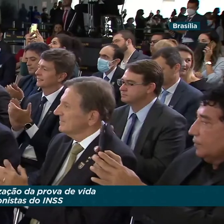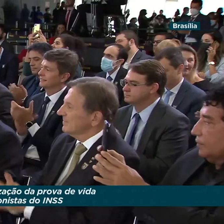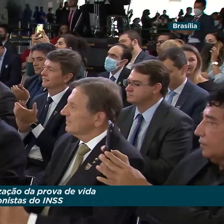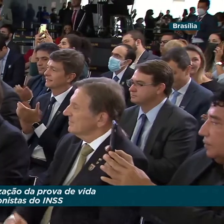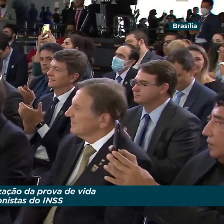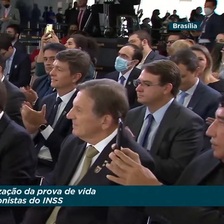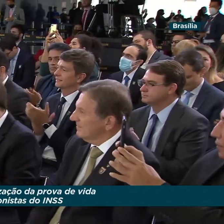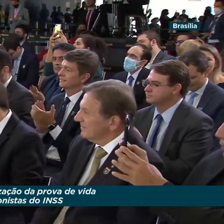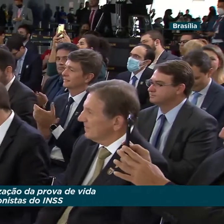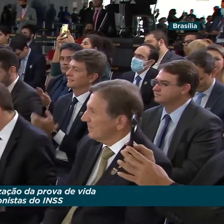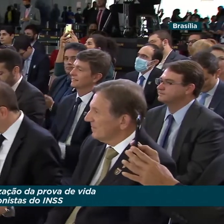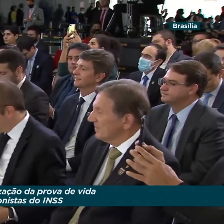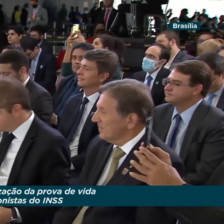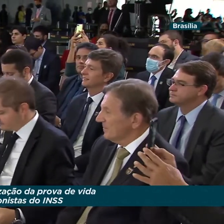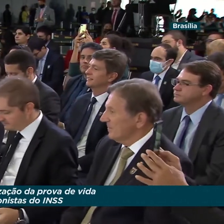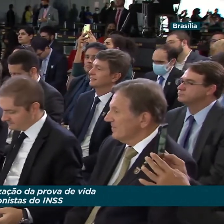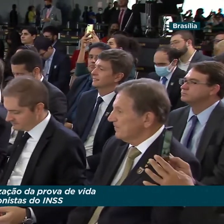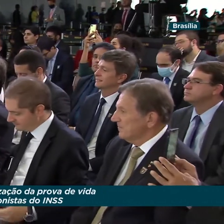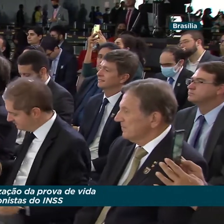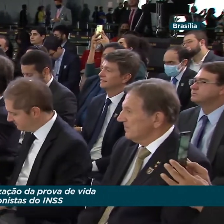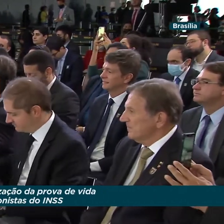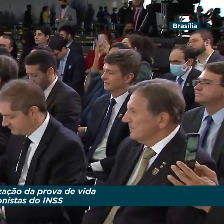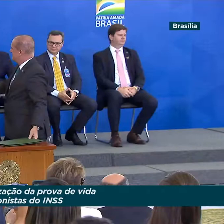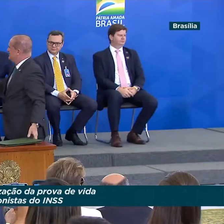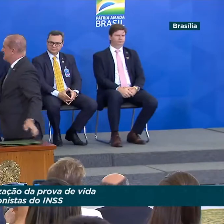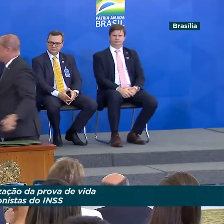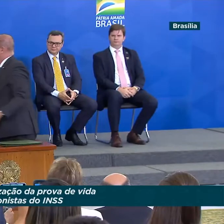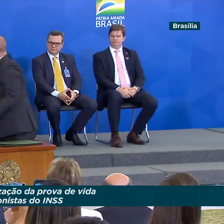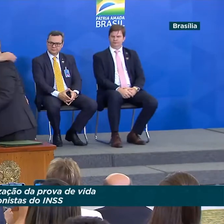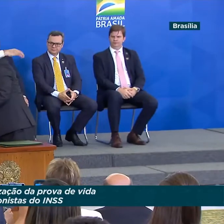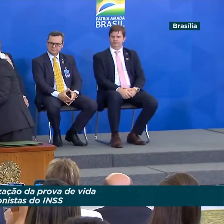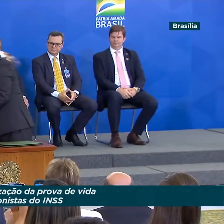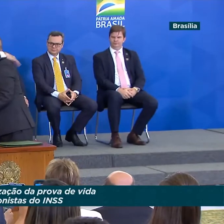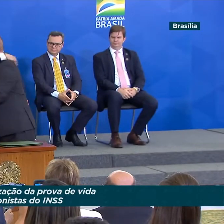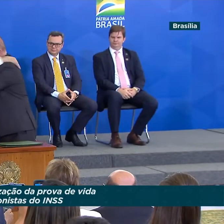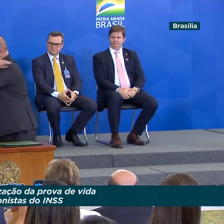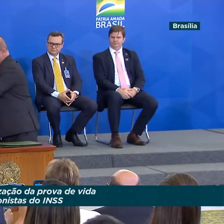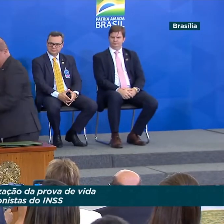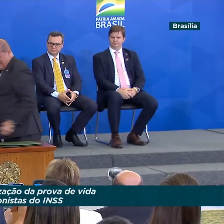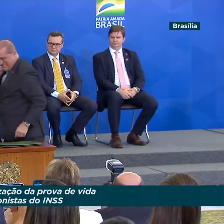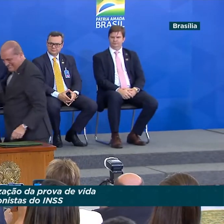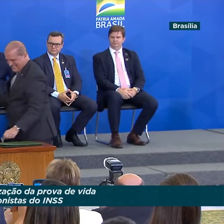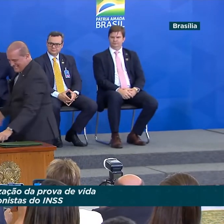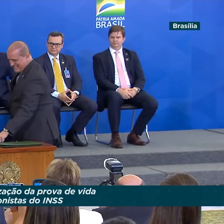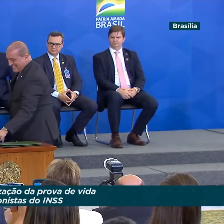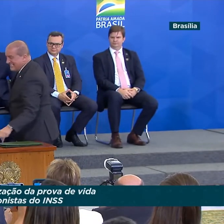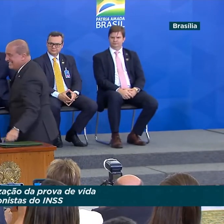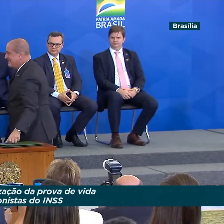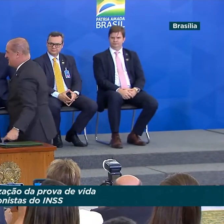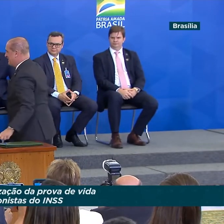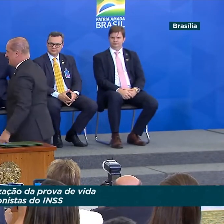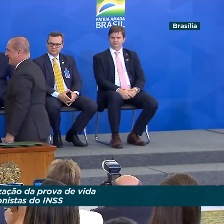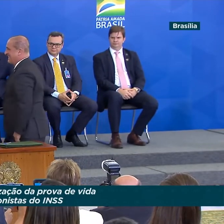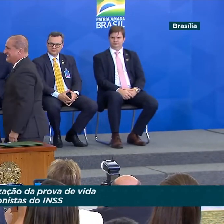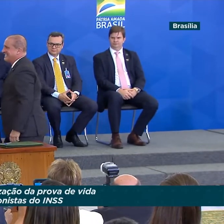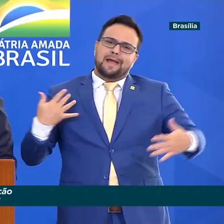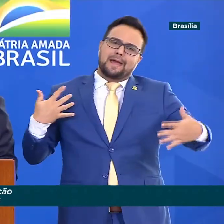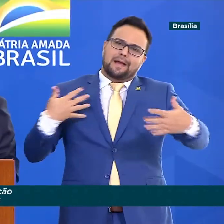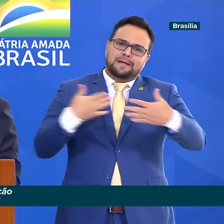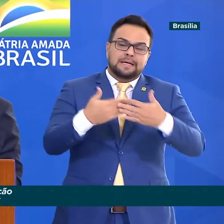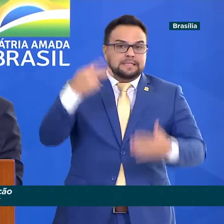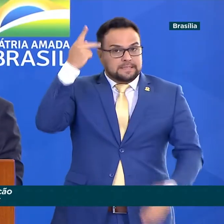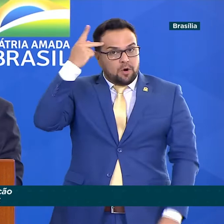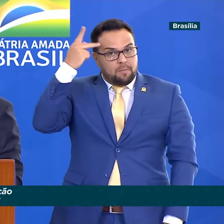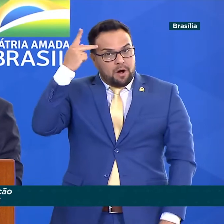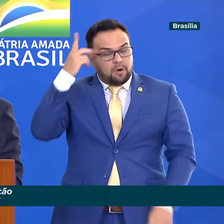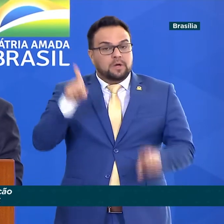for publicada no Diário Oficial da União. Mas Oliveira não informou quando isso acontecerá. Segundo ele,